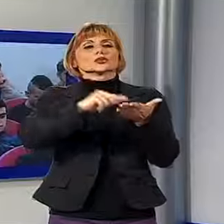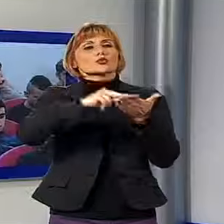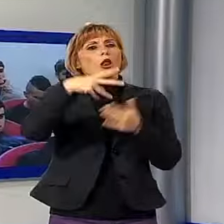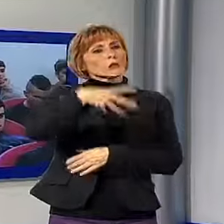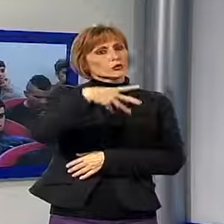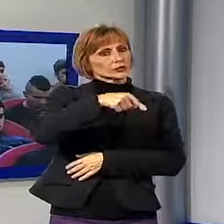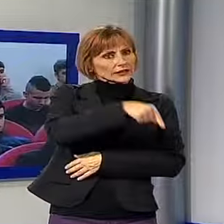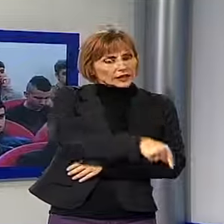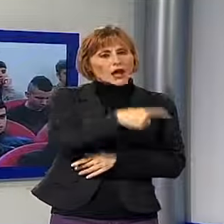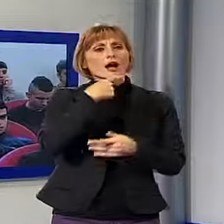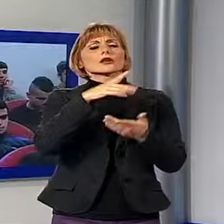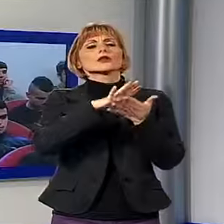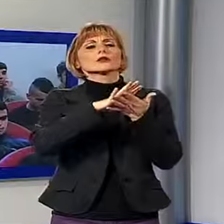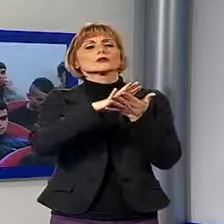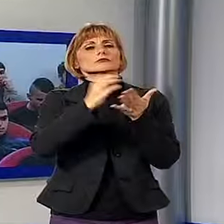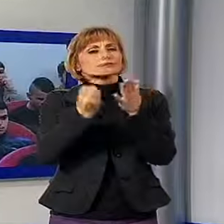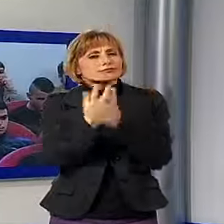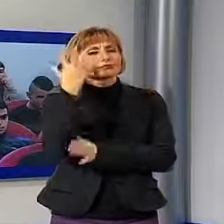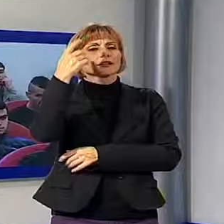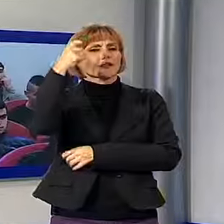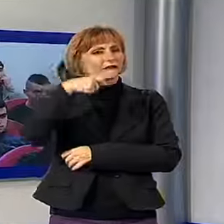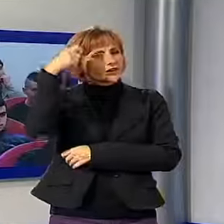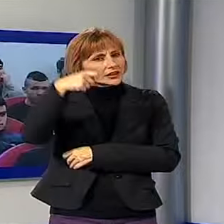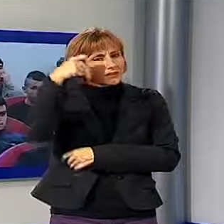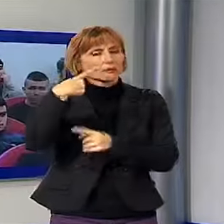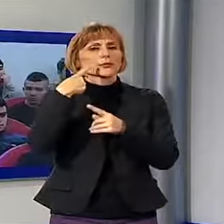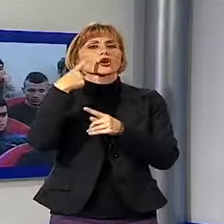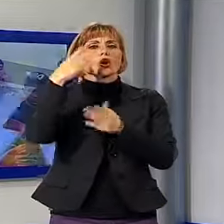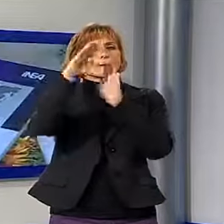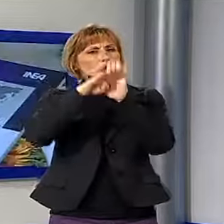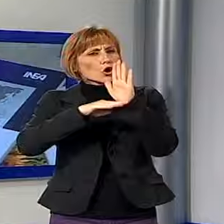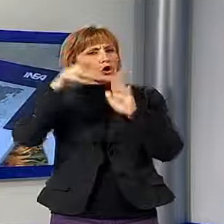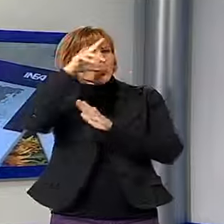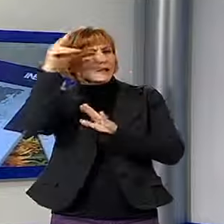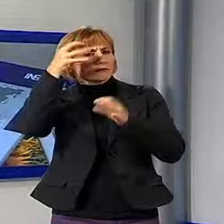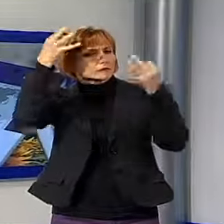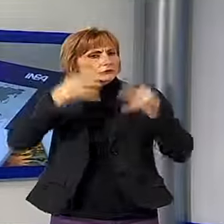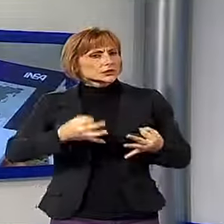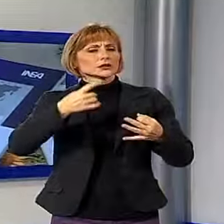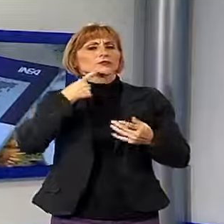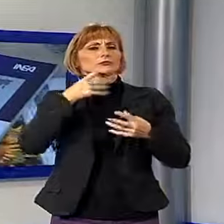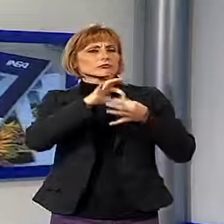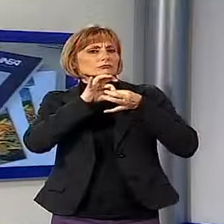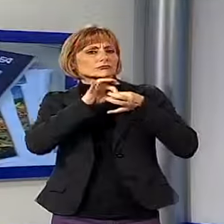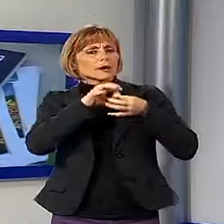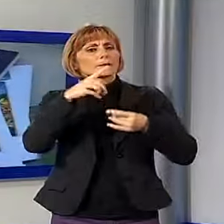realizzerà video tutorial per la perfetta conoscenza dei programmi e collaborerà alla realizzazione di un pacchetto